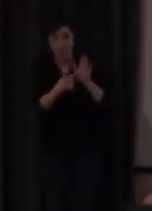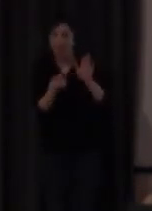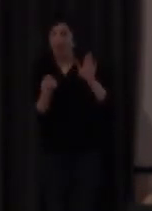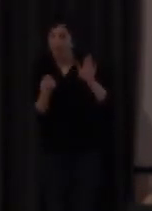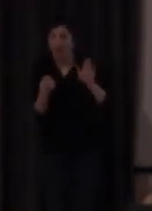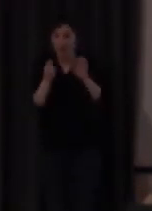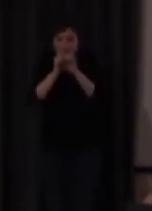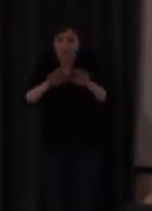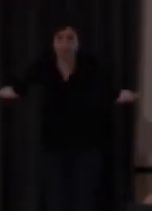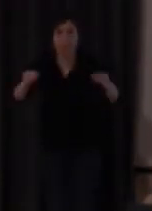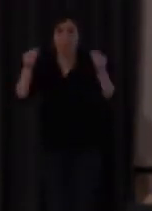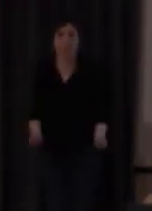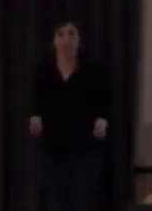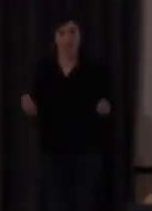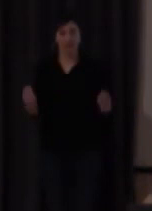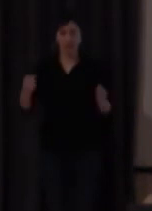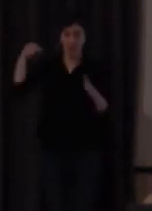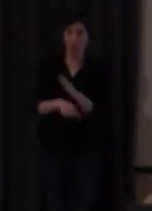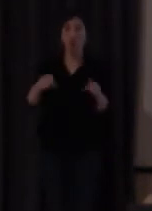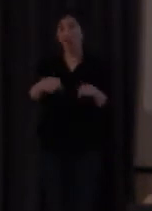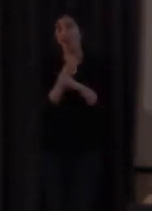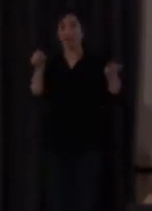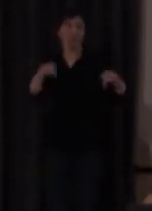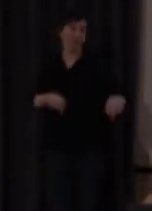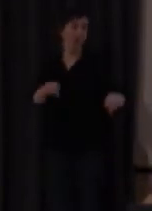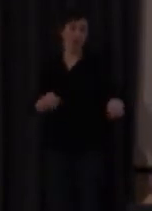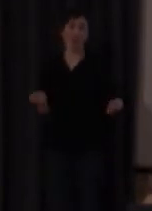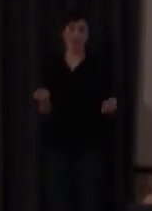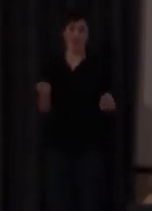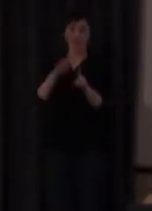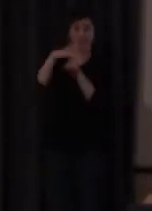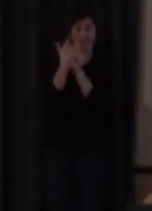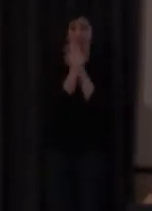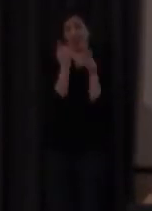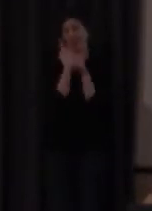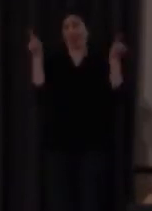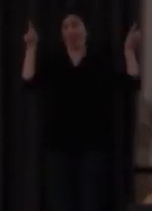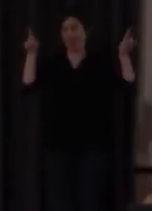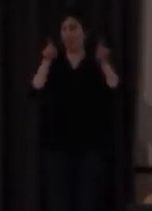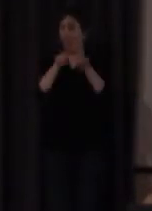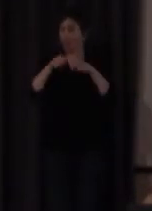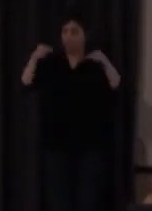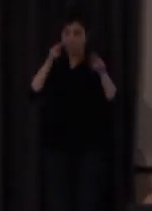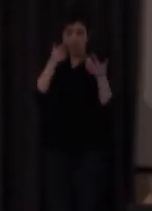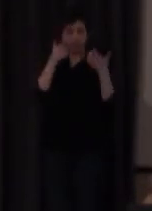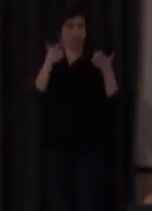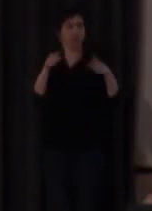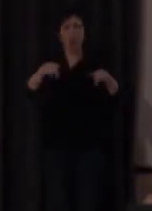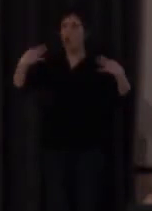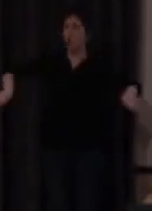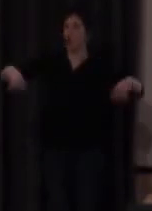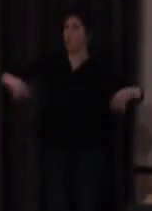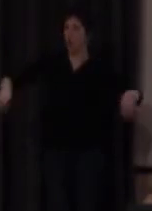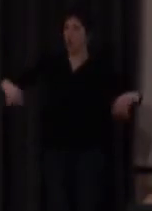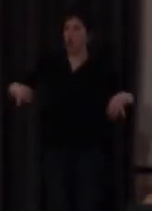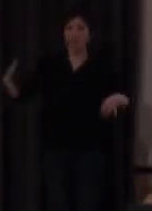calar del todo no es el ejemplo de este foro donde pues al fin se ha puesto con total normalidad que es lo que deberíamos exigir